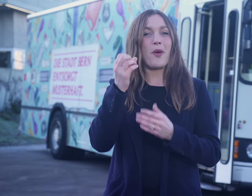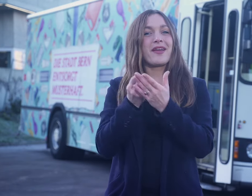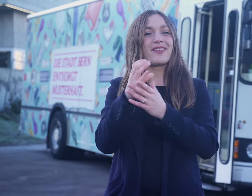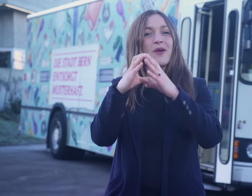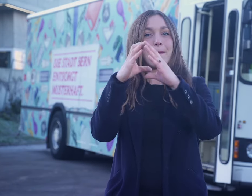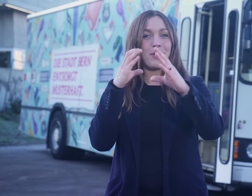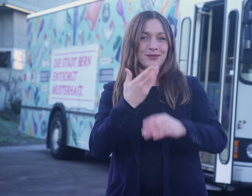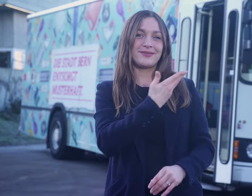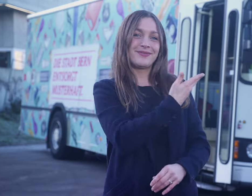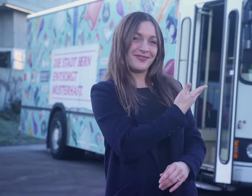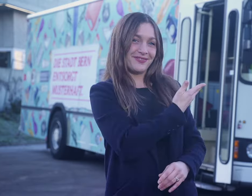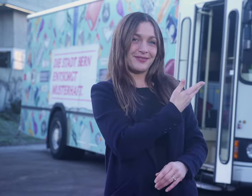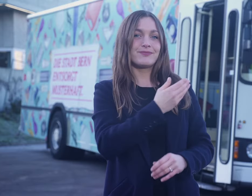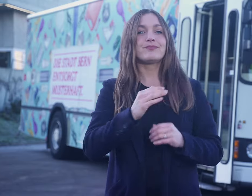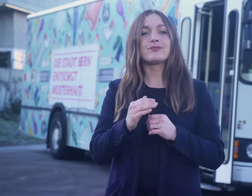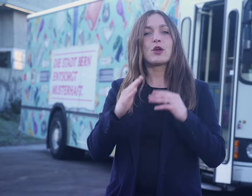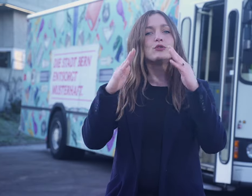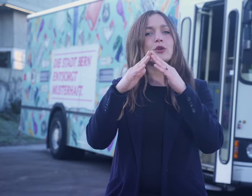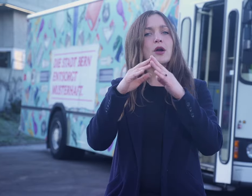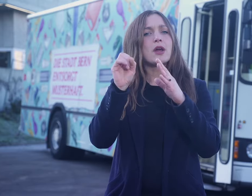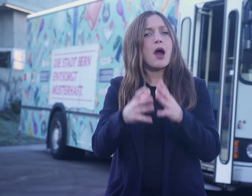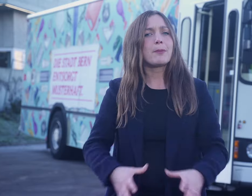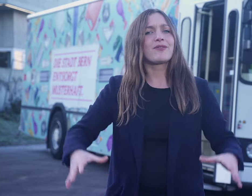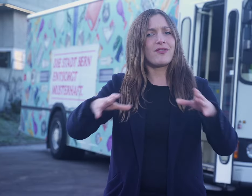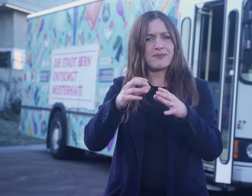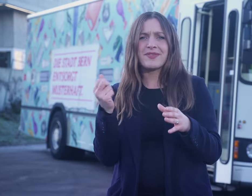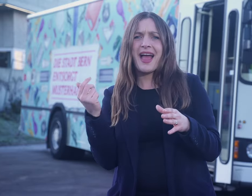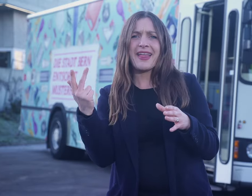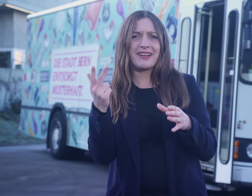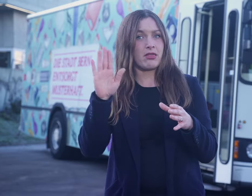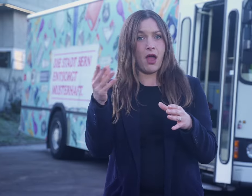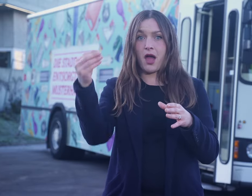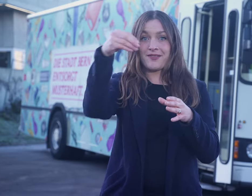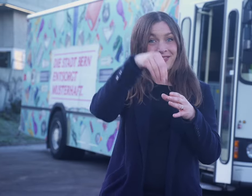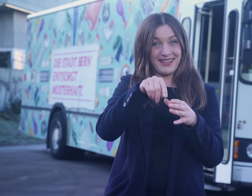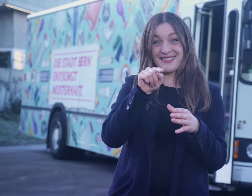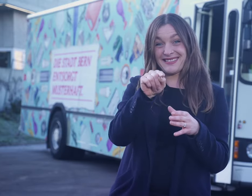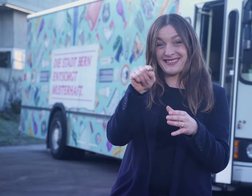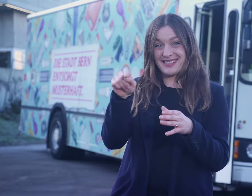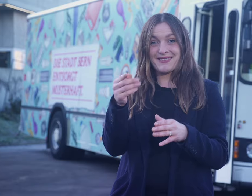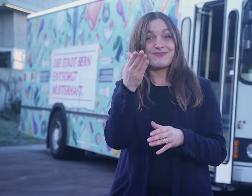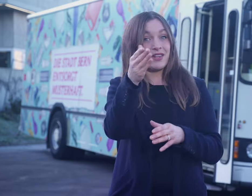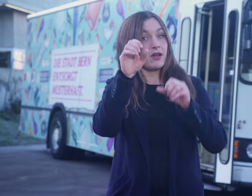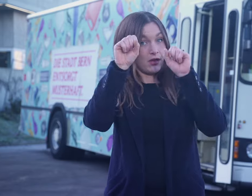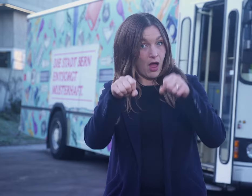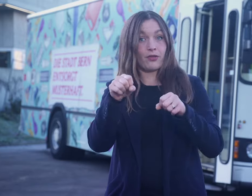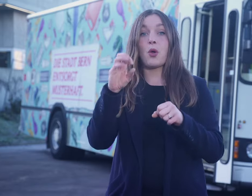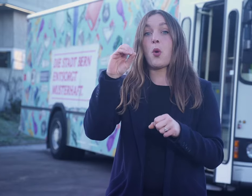Entsorgen Sie Abfälle, die nicht in den Hauskehricht gehören, direkt im Öko-Infomobil. Das